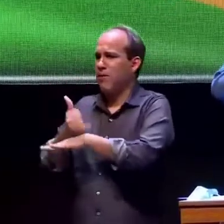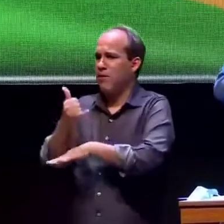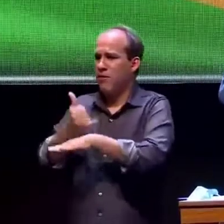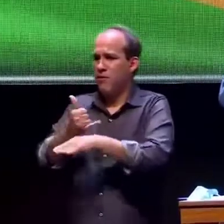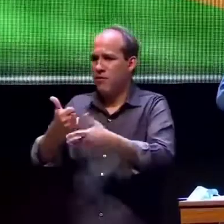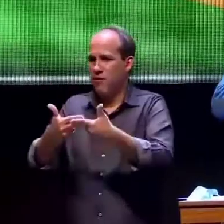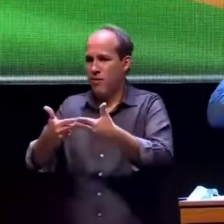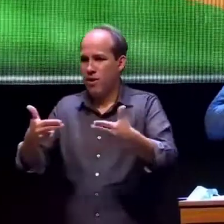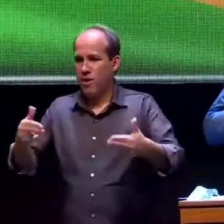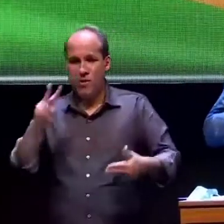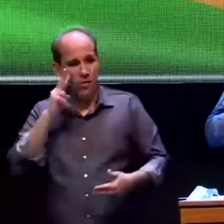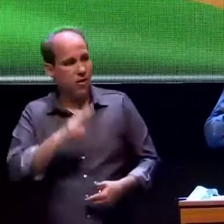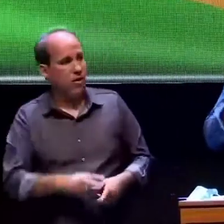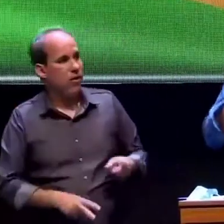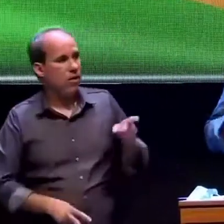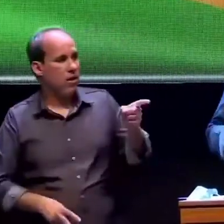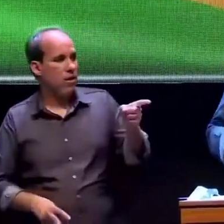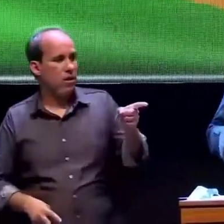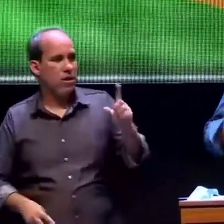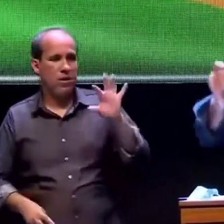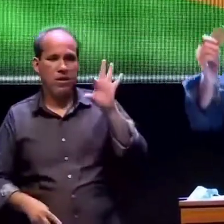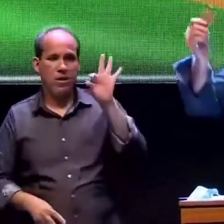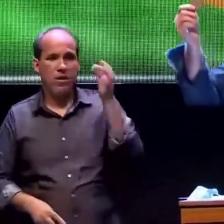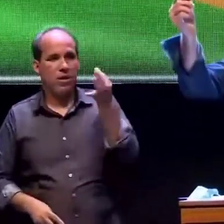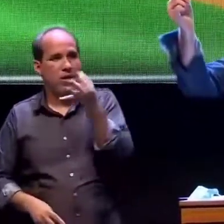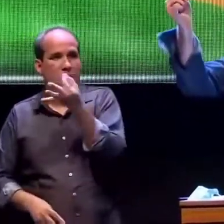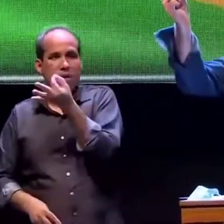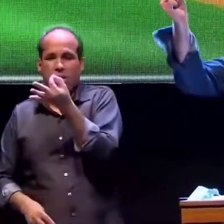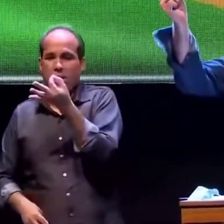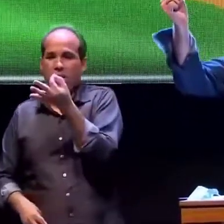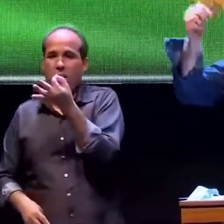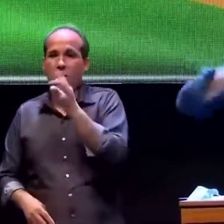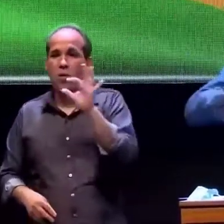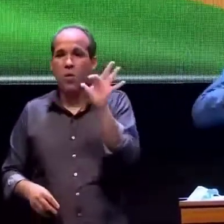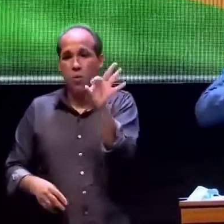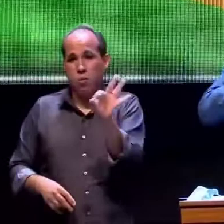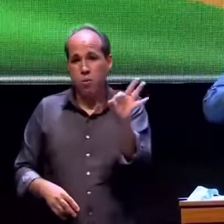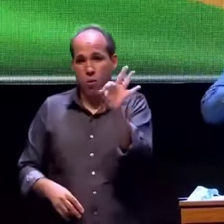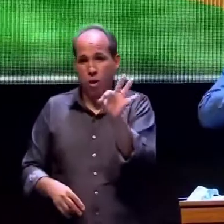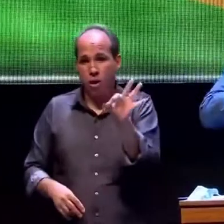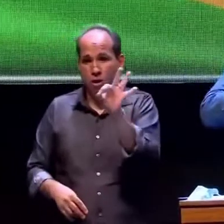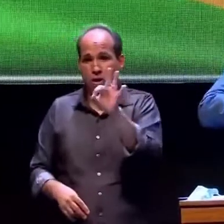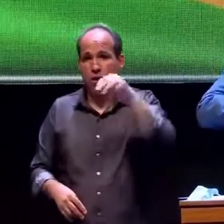quem já assistiu o dólar furado eu sou supersticioso também está aqui uma moeda de nióbio